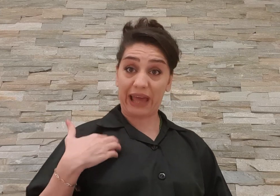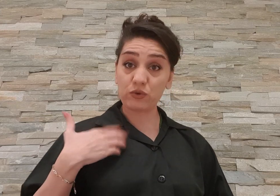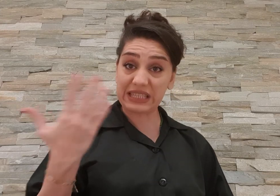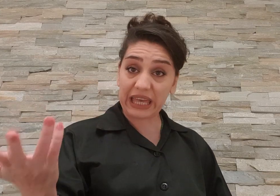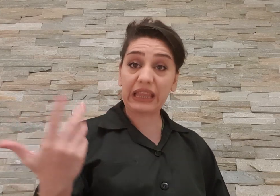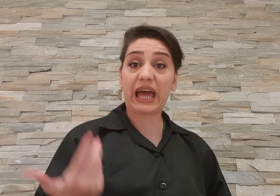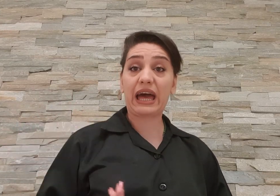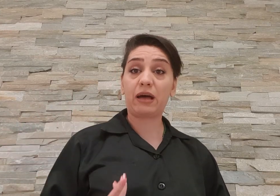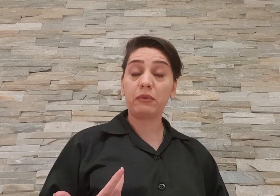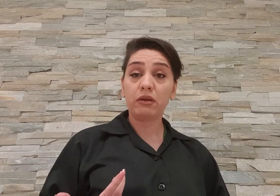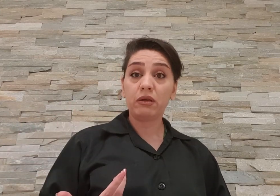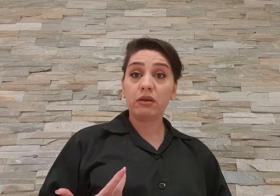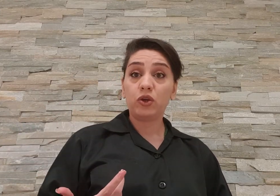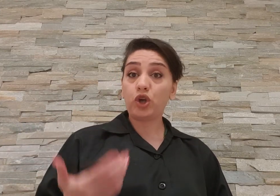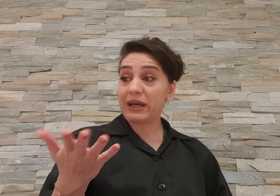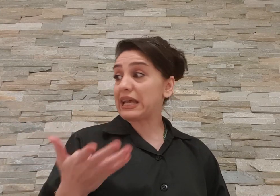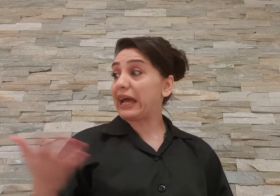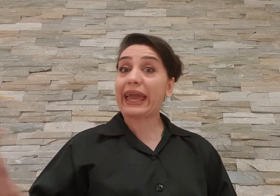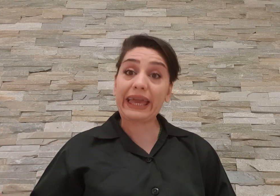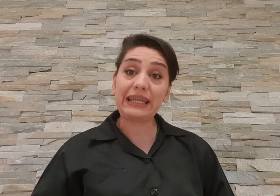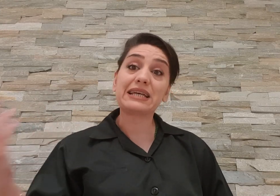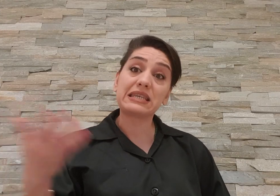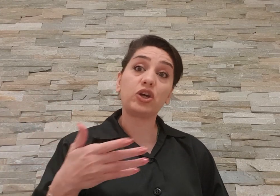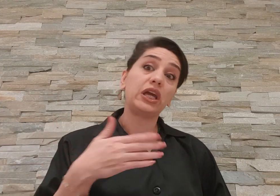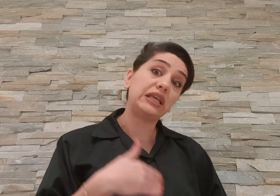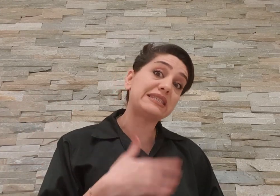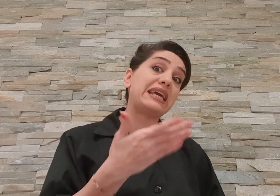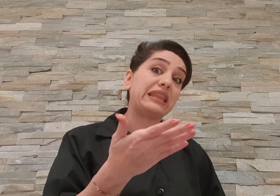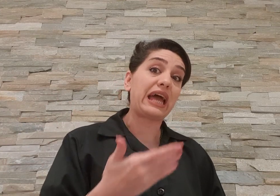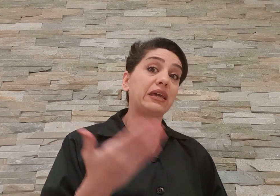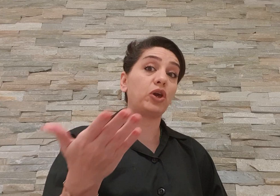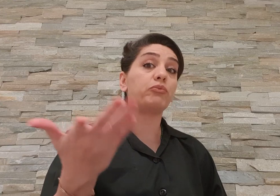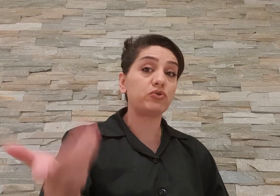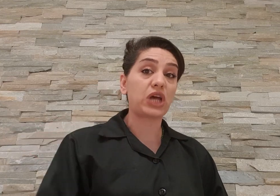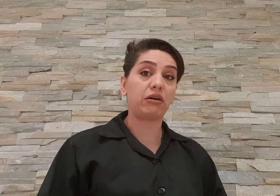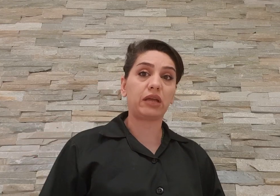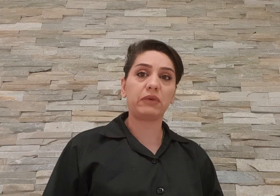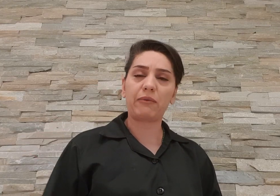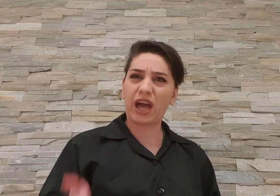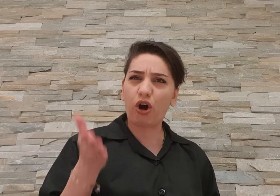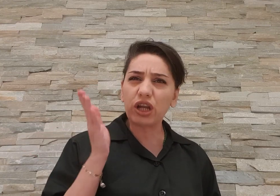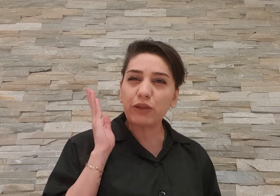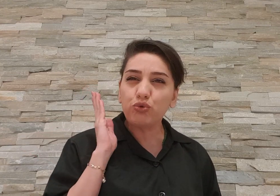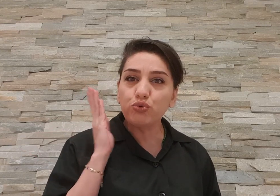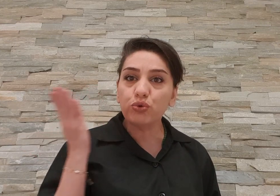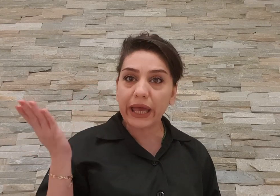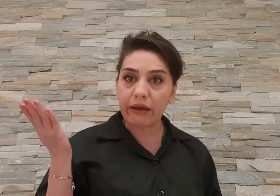هنوز زندم یا مثلا خیلی از زندانی های دیگه زندن که میام بیرون شهادت میگم میگم آقا نه دروغه